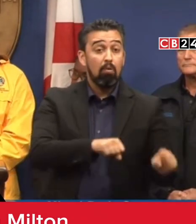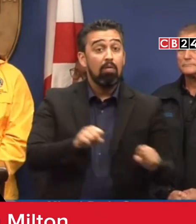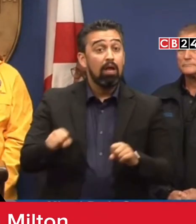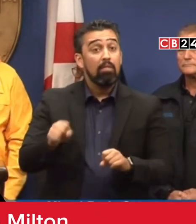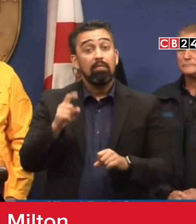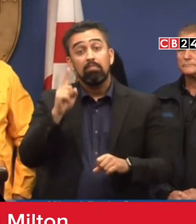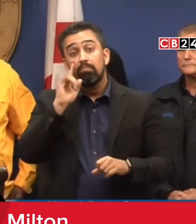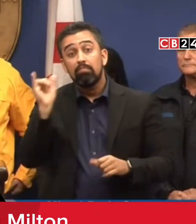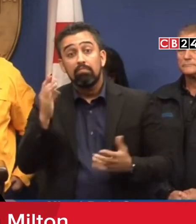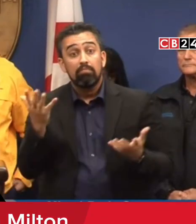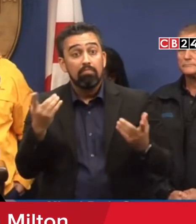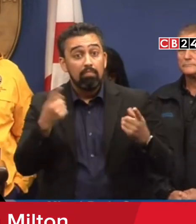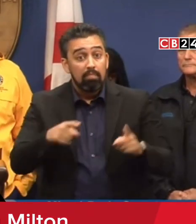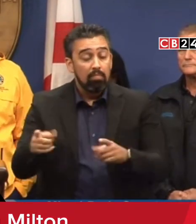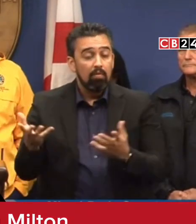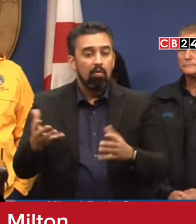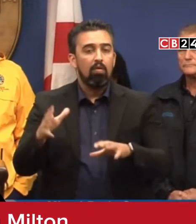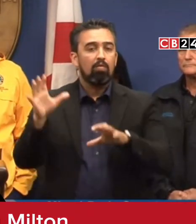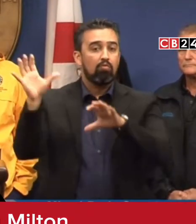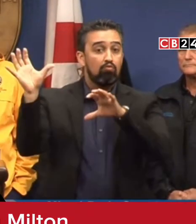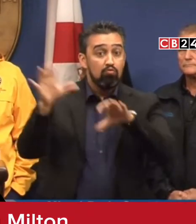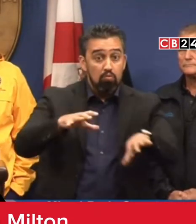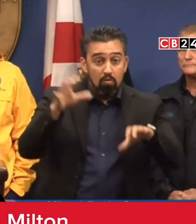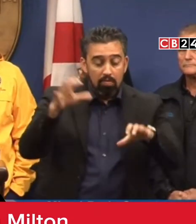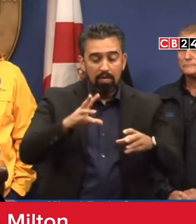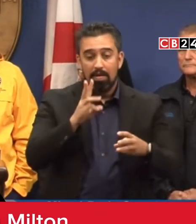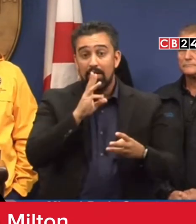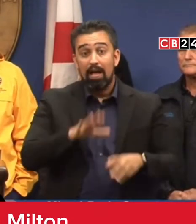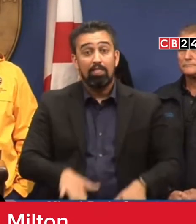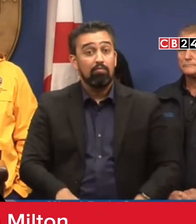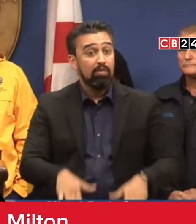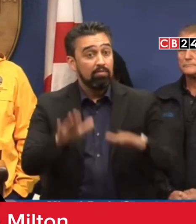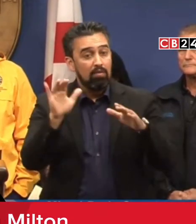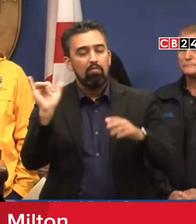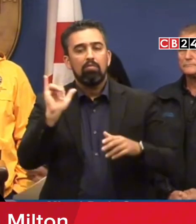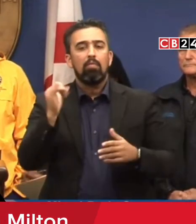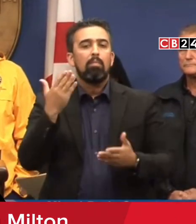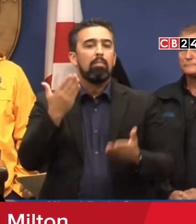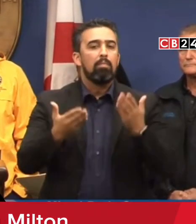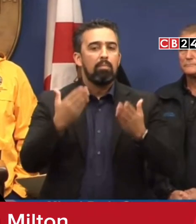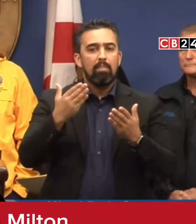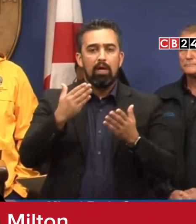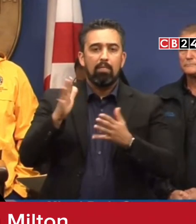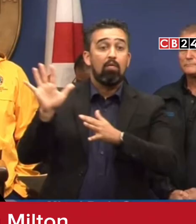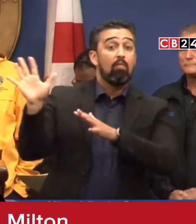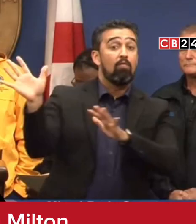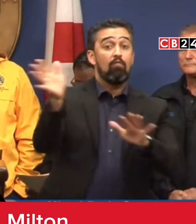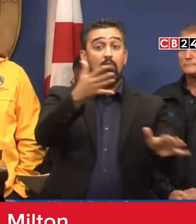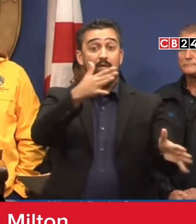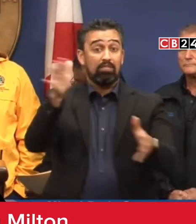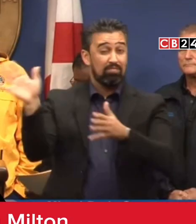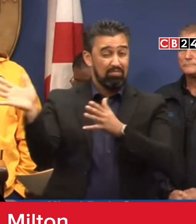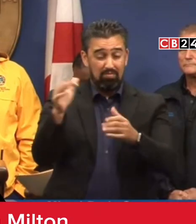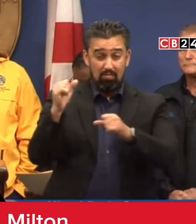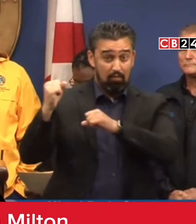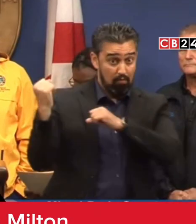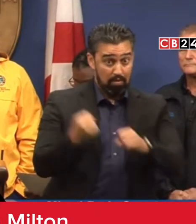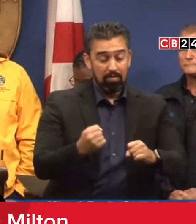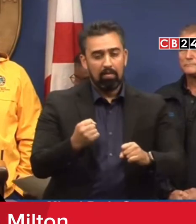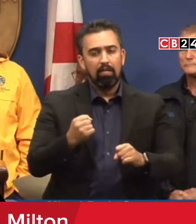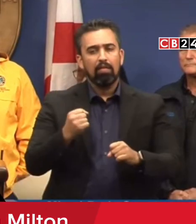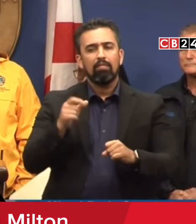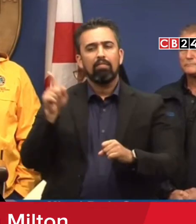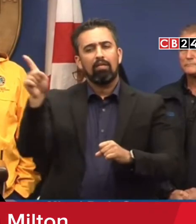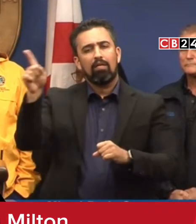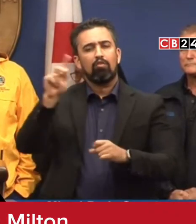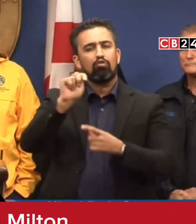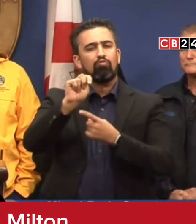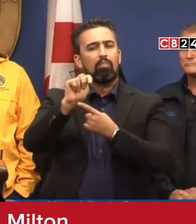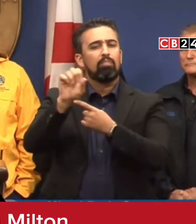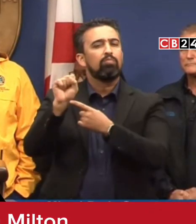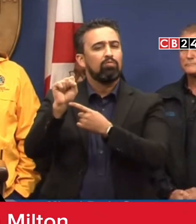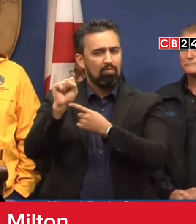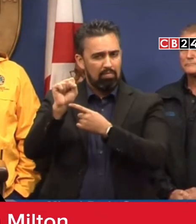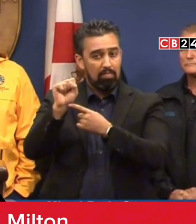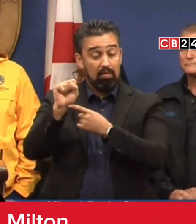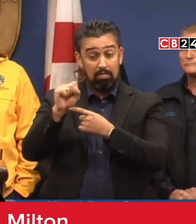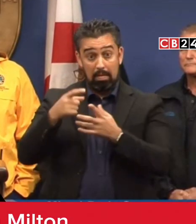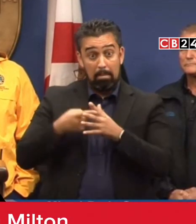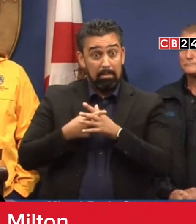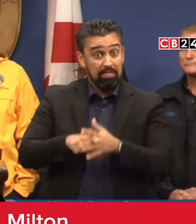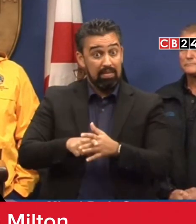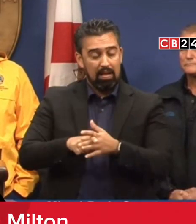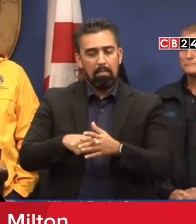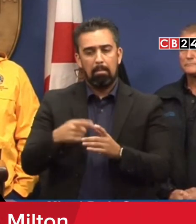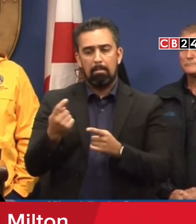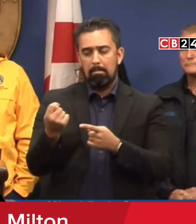lluvia, inundaciones y posiblemente vientos de fuerza de tormenta tropical empezando el martes